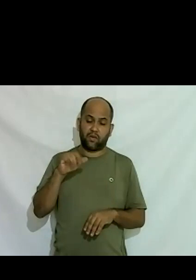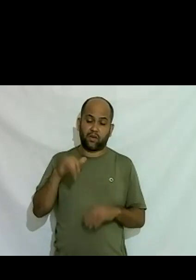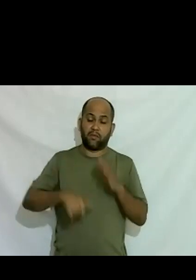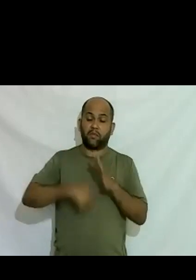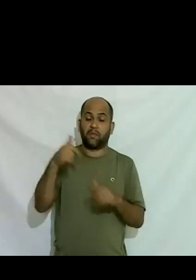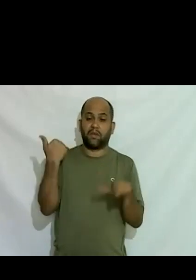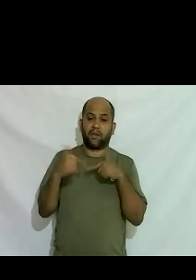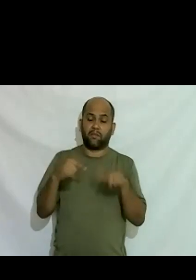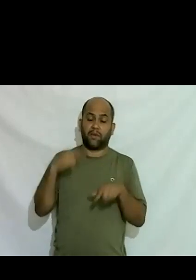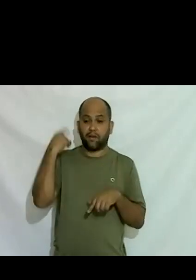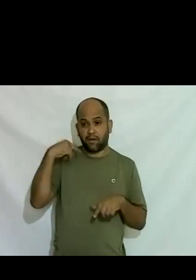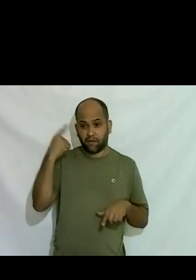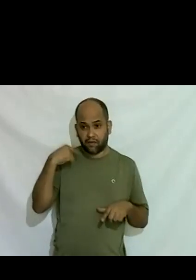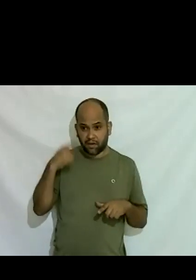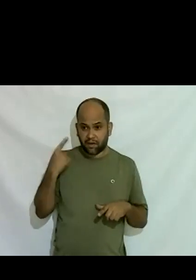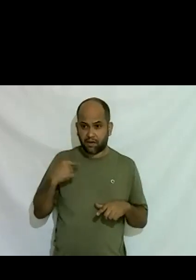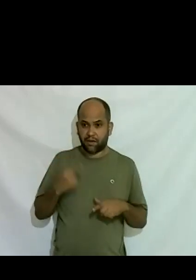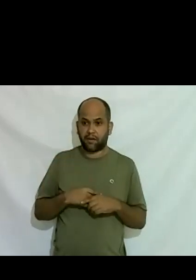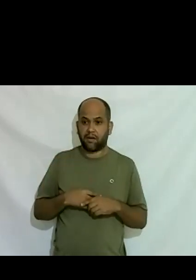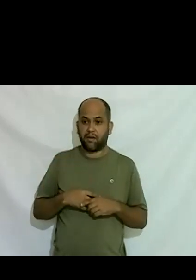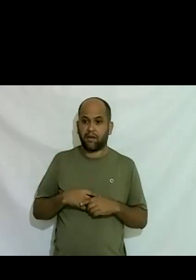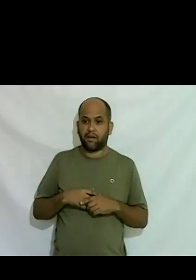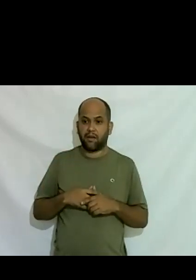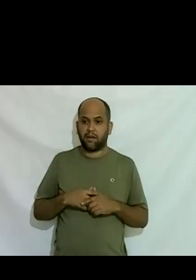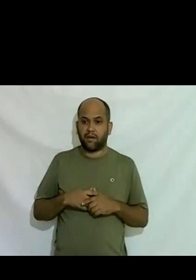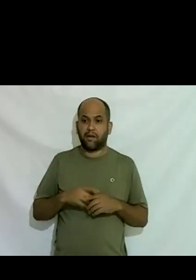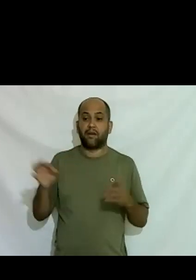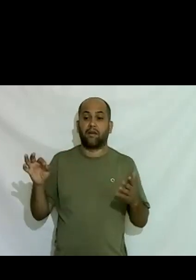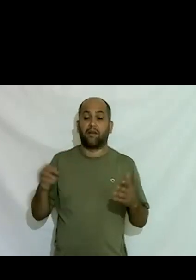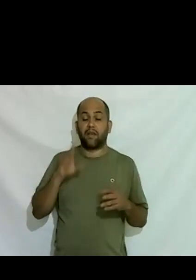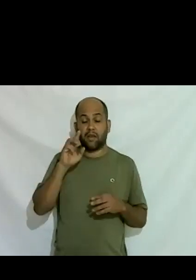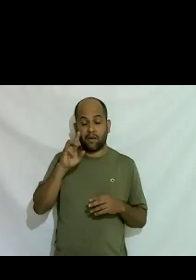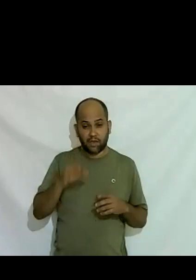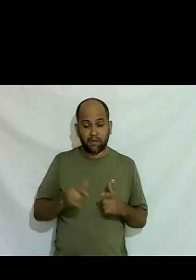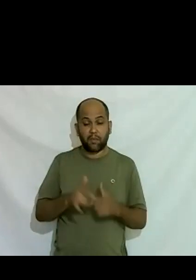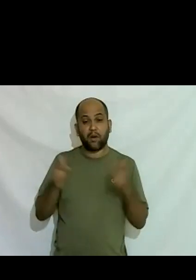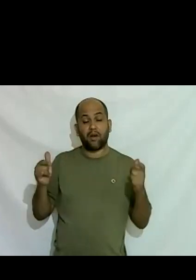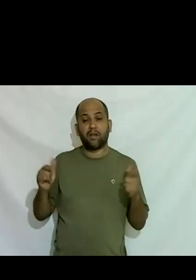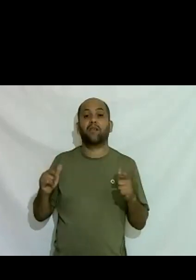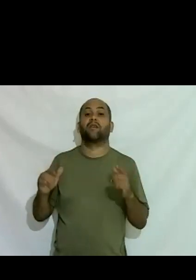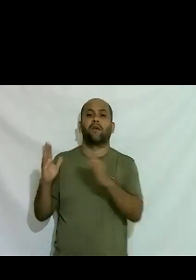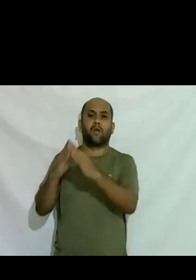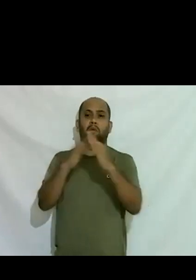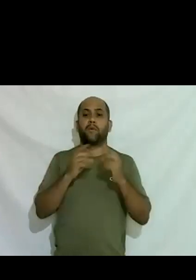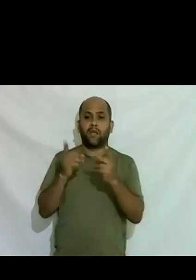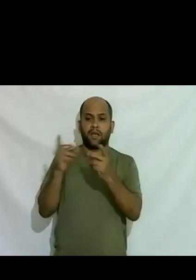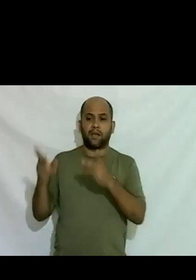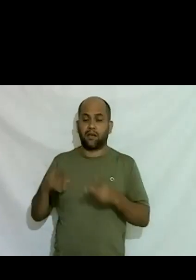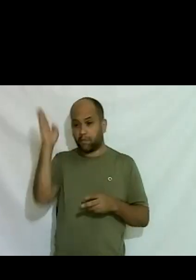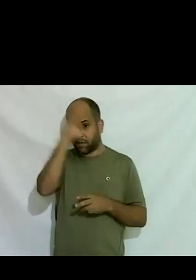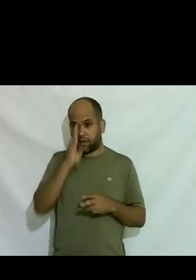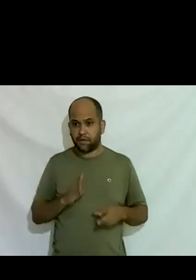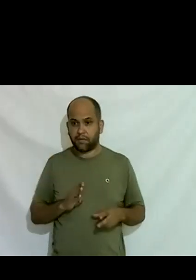fechadora de negócios uma das maiores imobiliárias do Brasil eu não teria morado fora eu não teria empresas provavelmente